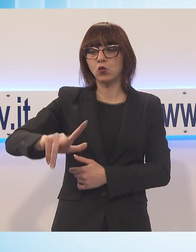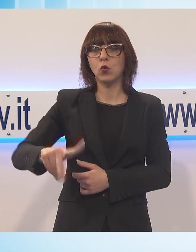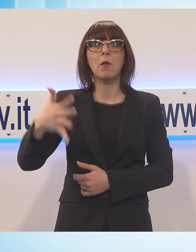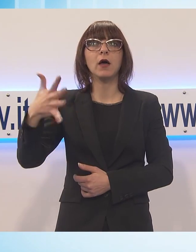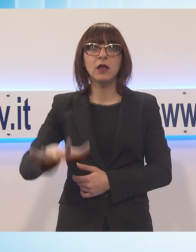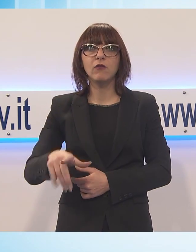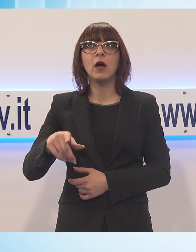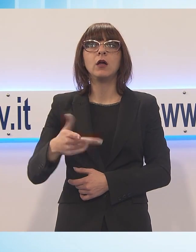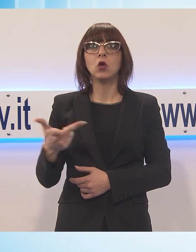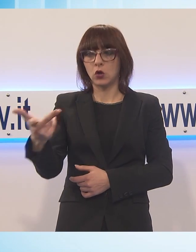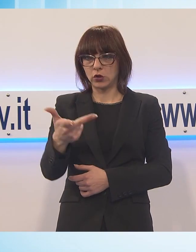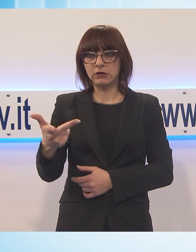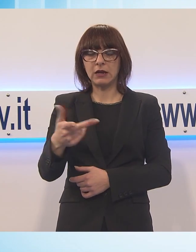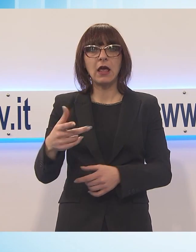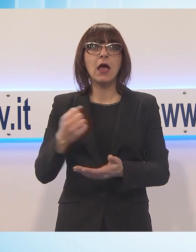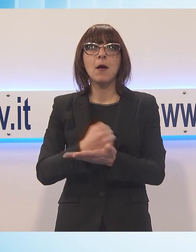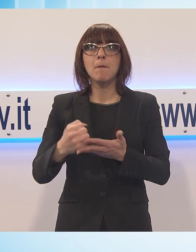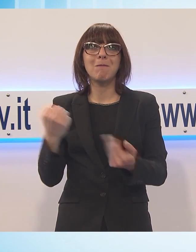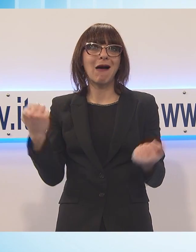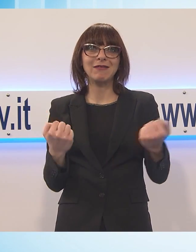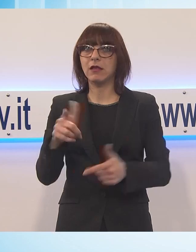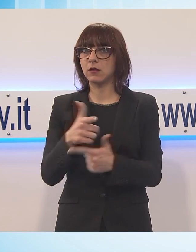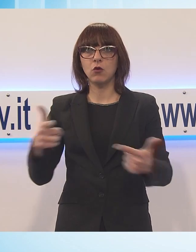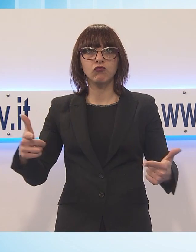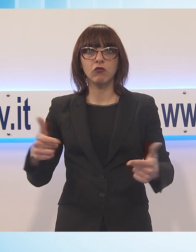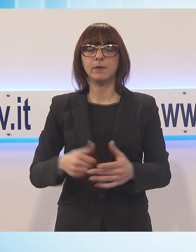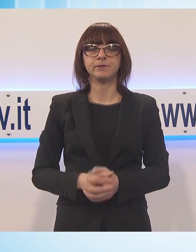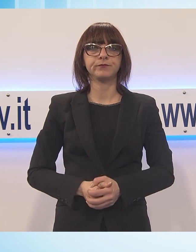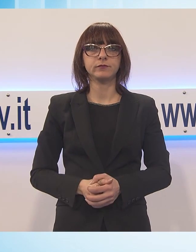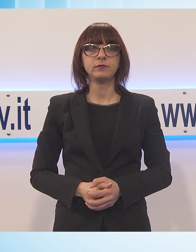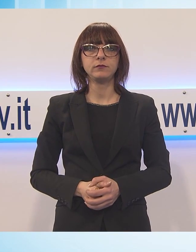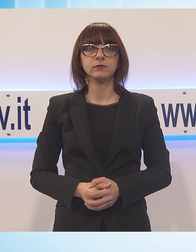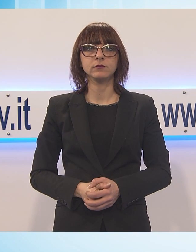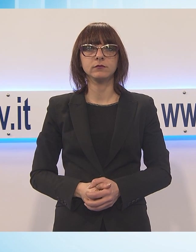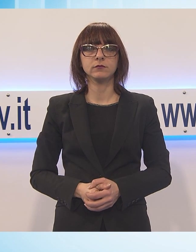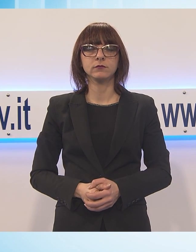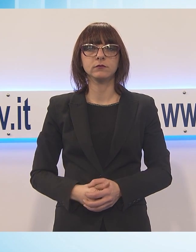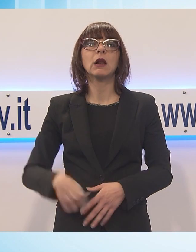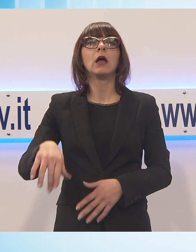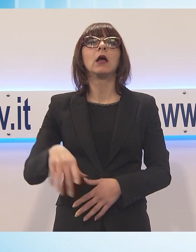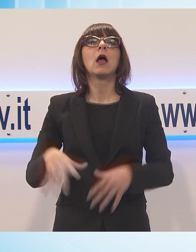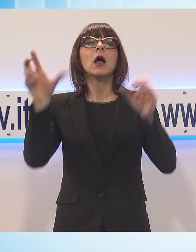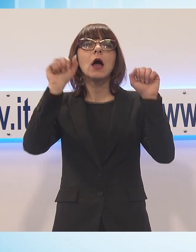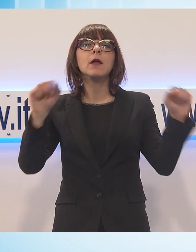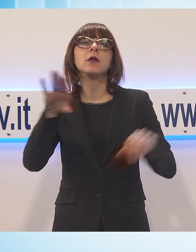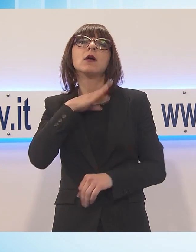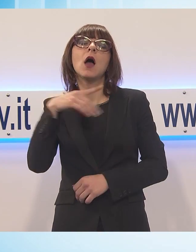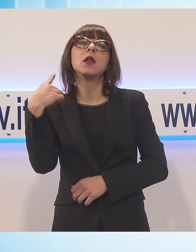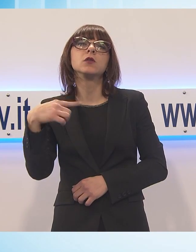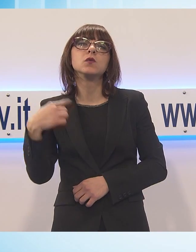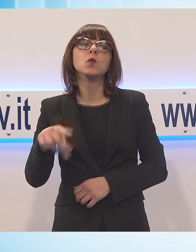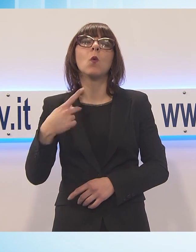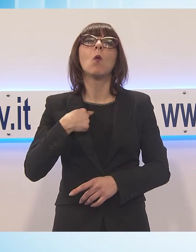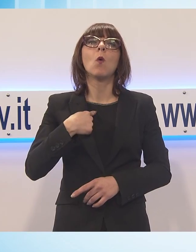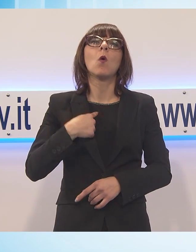patente. Unità cinofile dei carabinieri, in questo caso però a controllare i parchi e le scuole